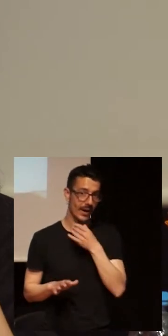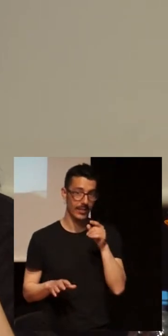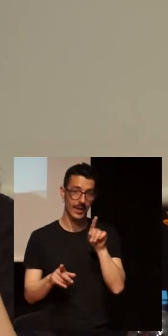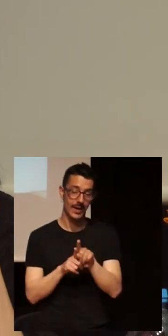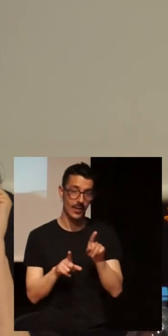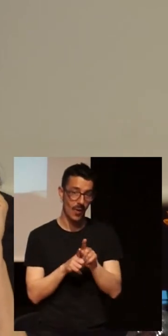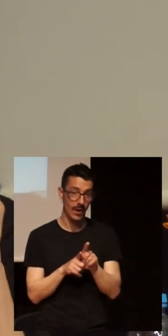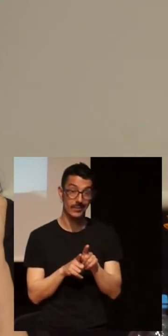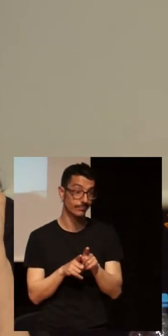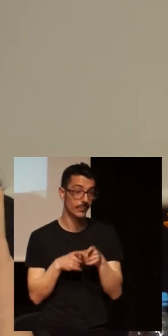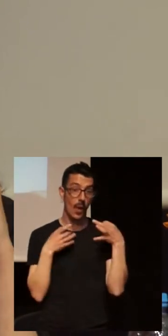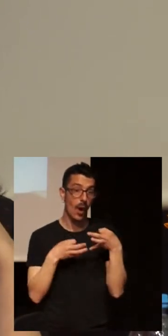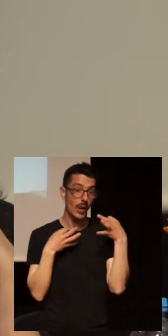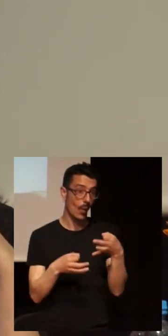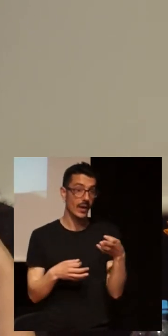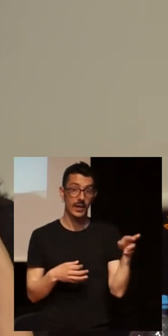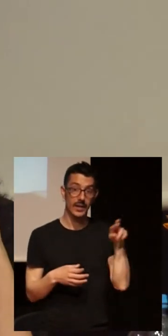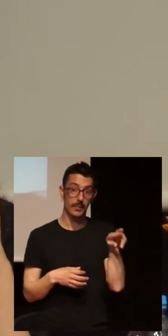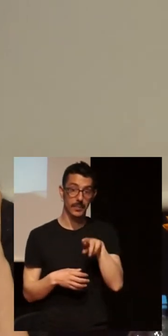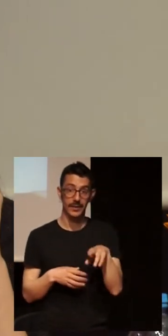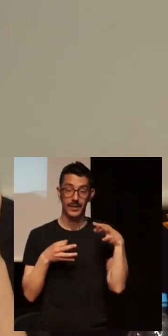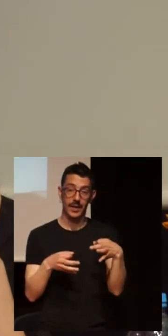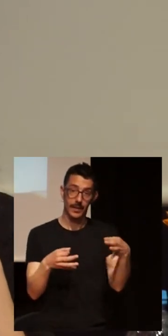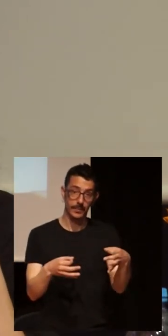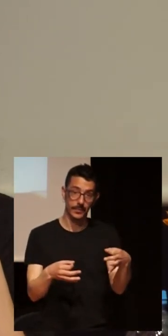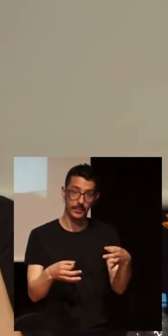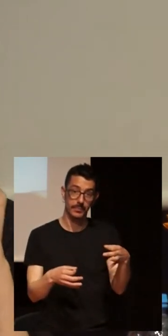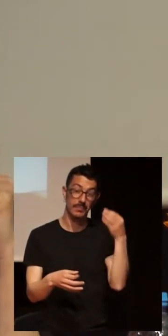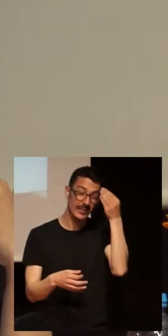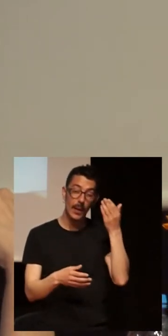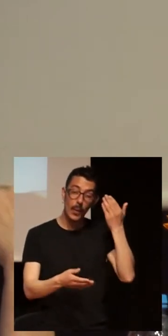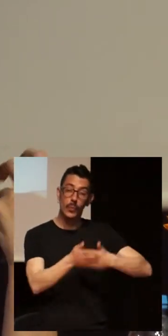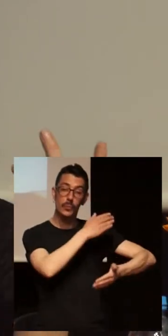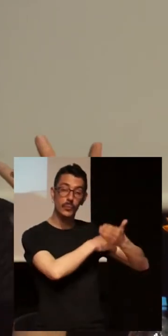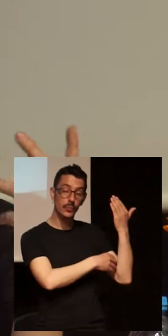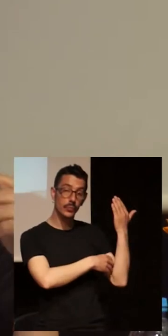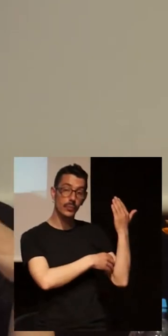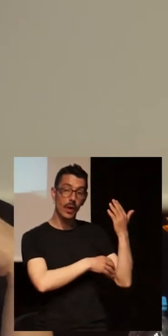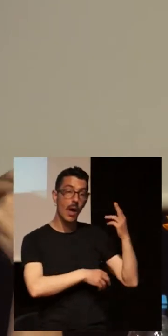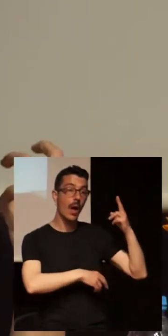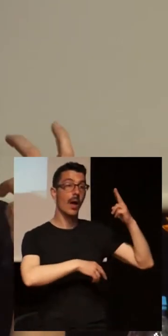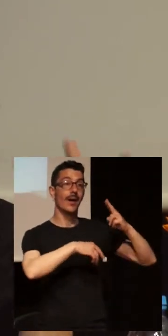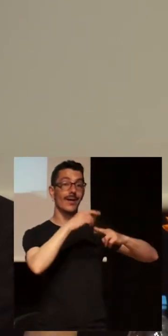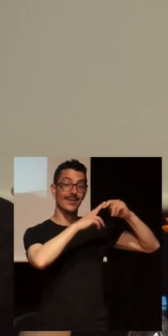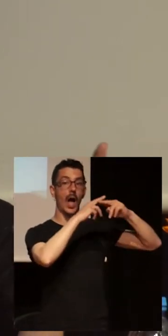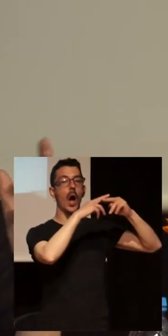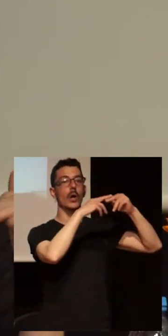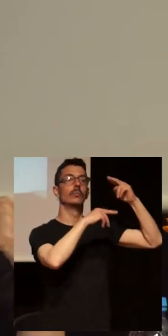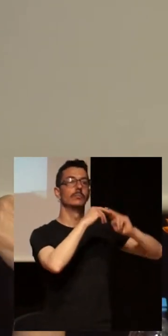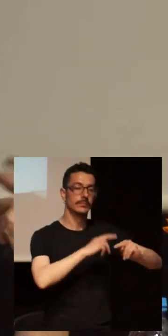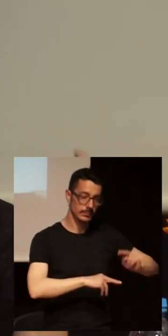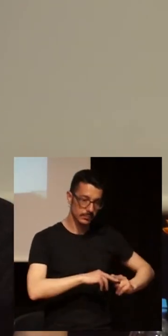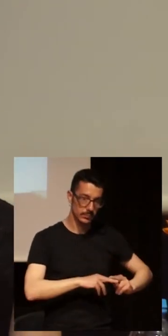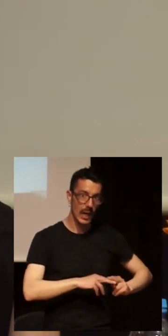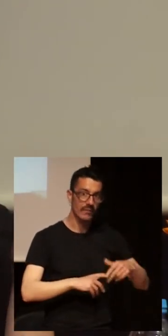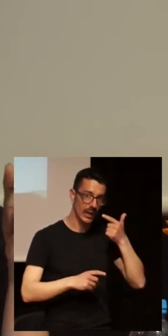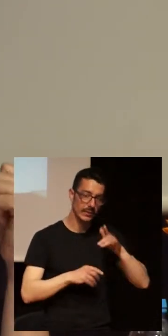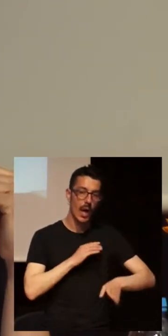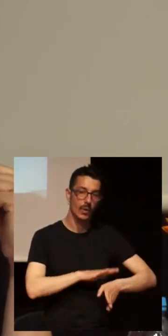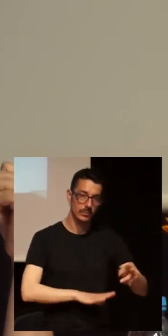or what we thought we had to have been building, it has been more exacerbated.